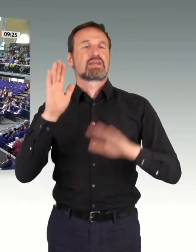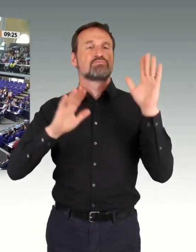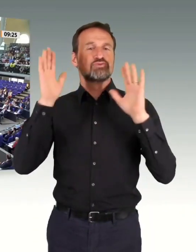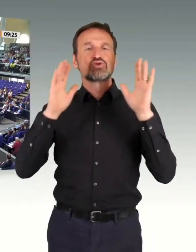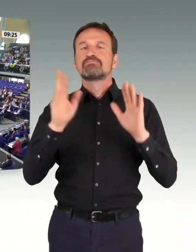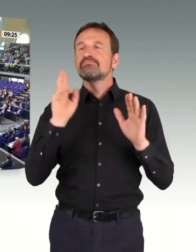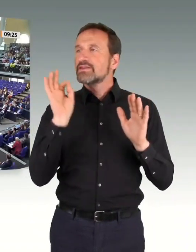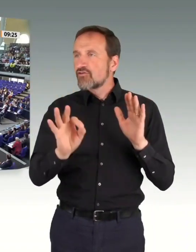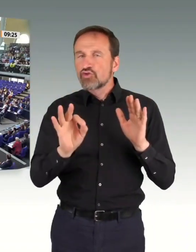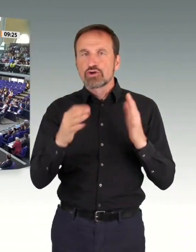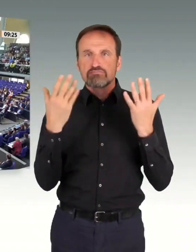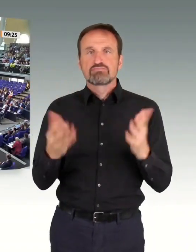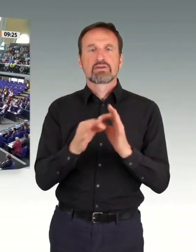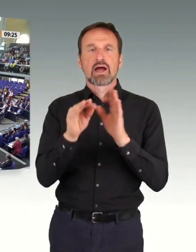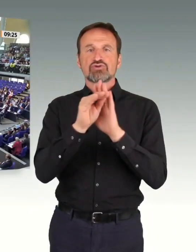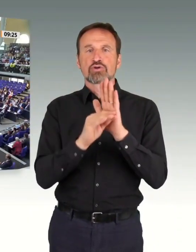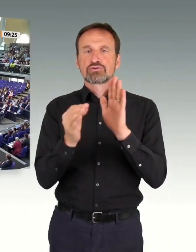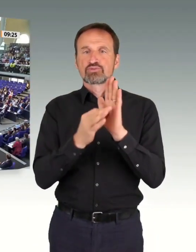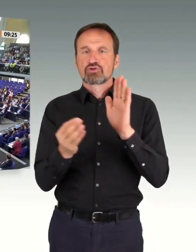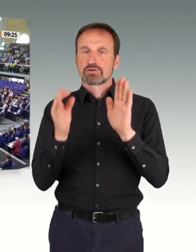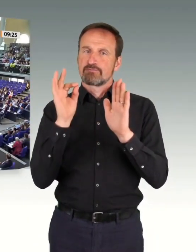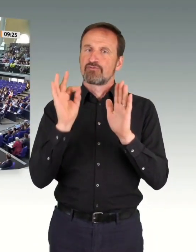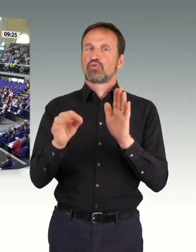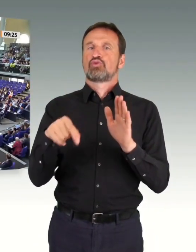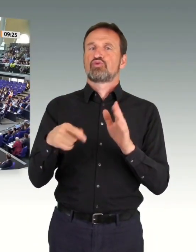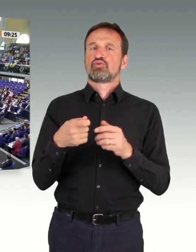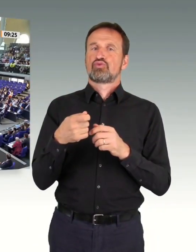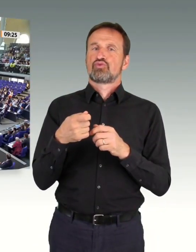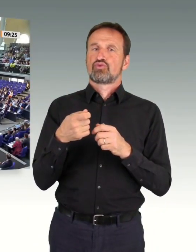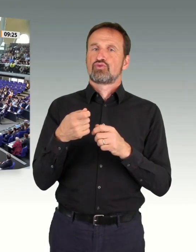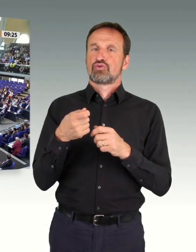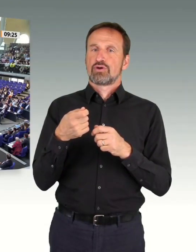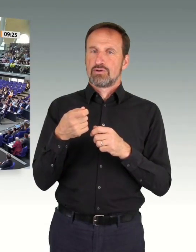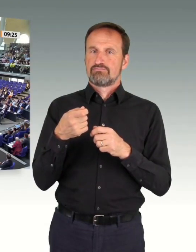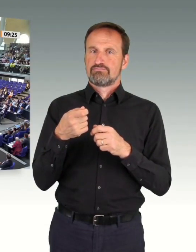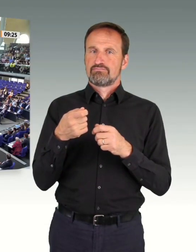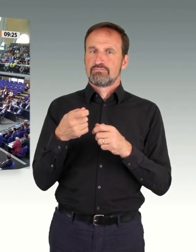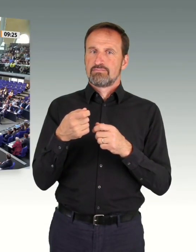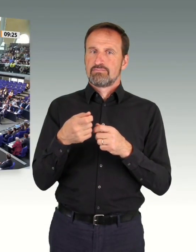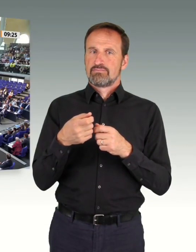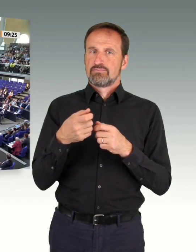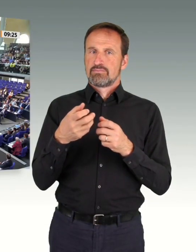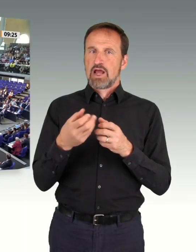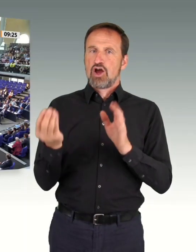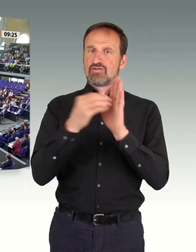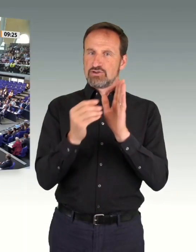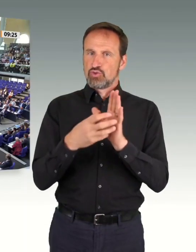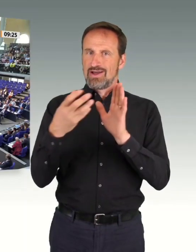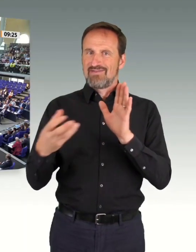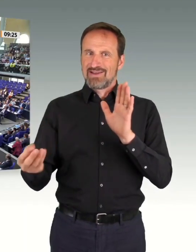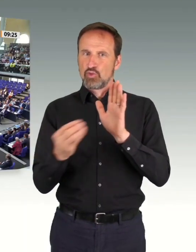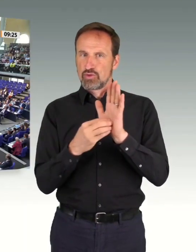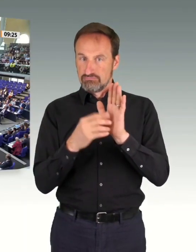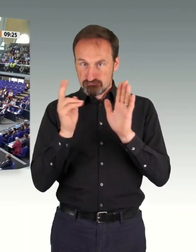dagegen? Das sind die Fraktionen Die Linke, CDU, CSU und die AfD-Fraktion. Enthaltungen